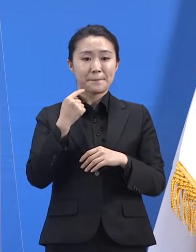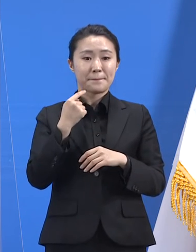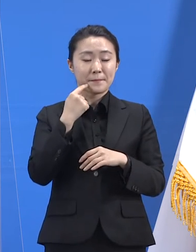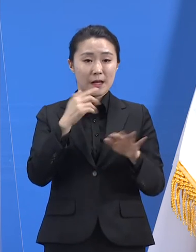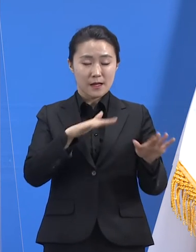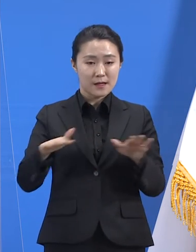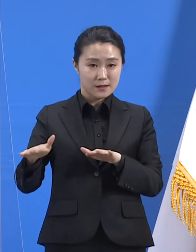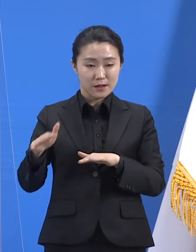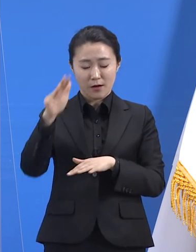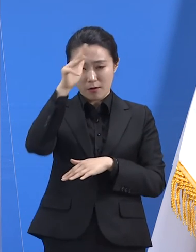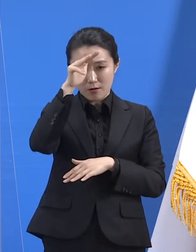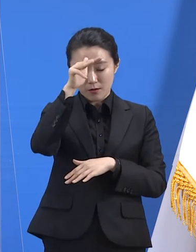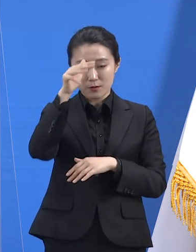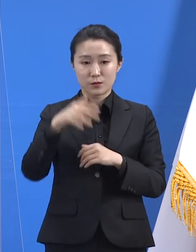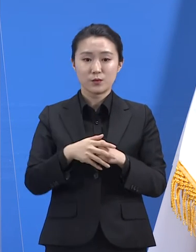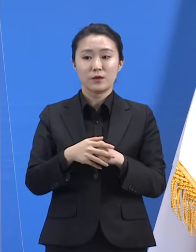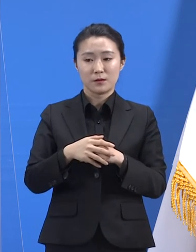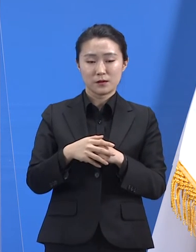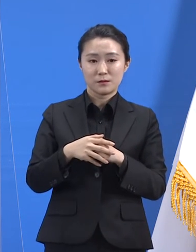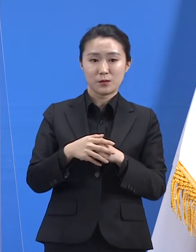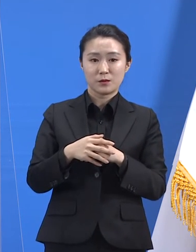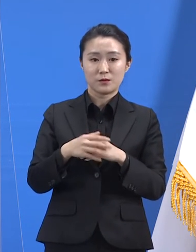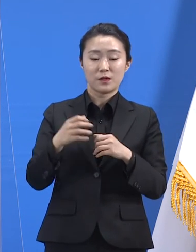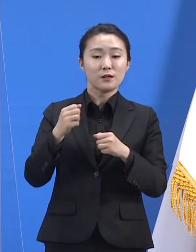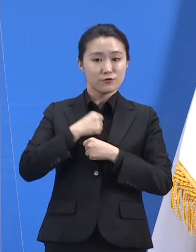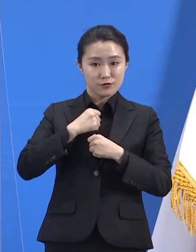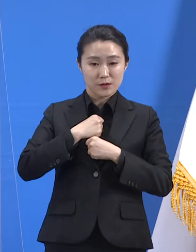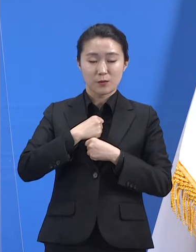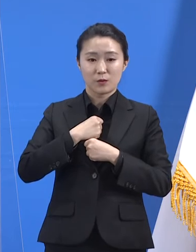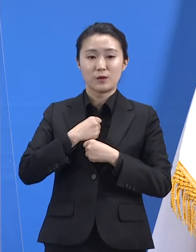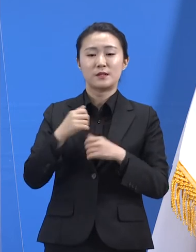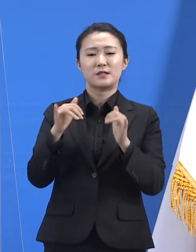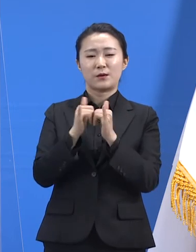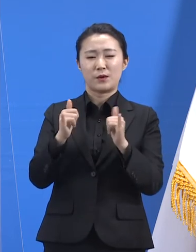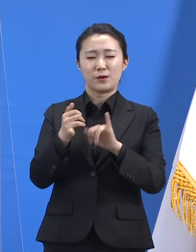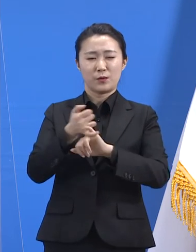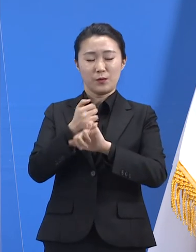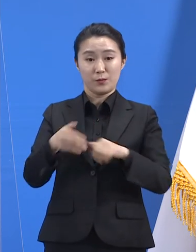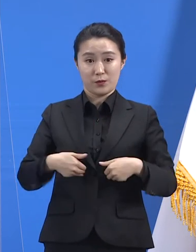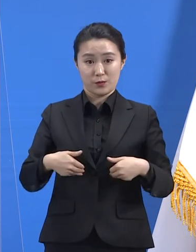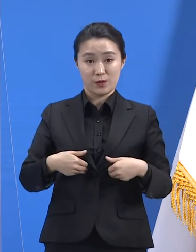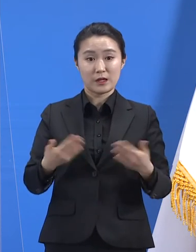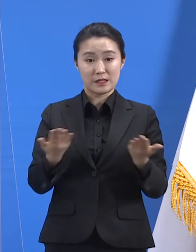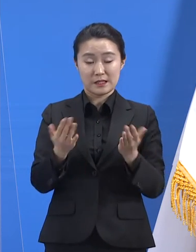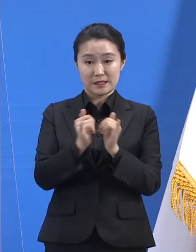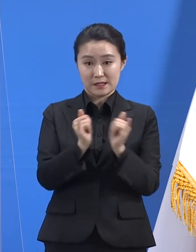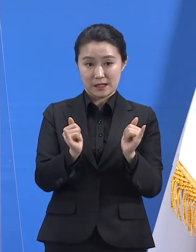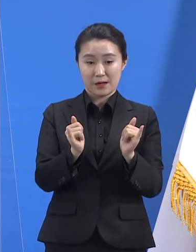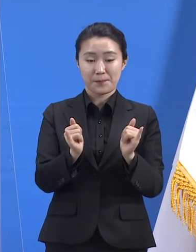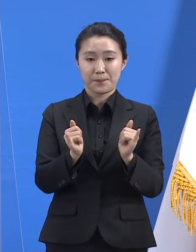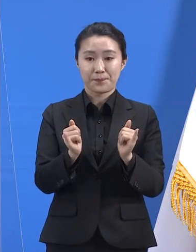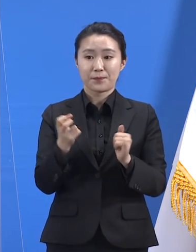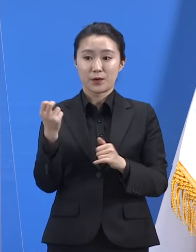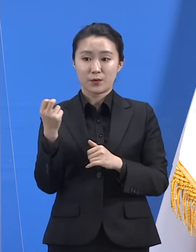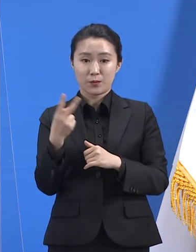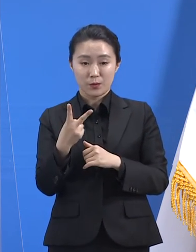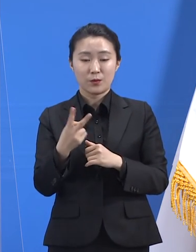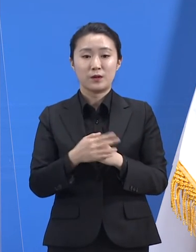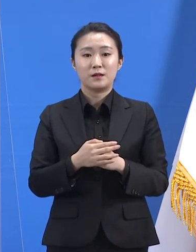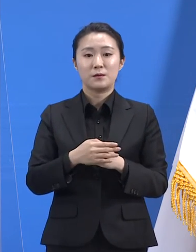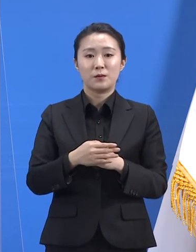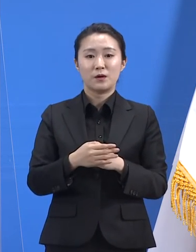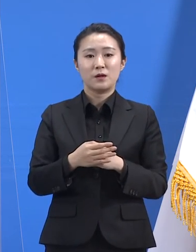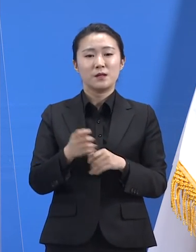사회필수인력, 그리고 만성신장질환자들이 위탁의료기관을 통해 접종을 받게 됩니다.